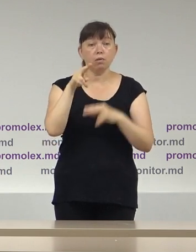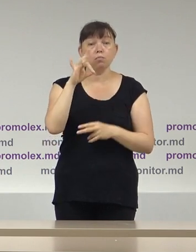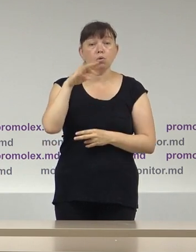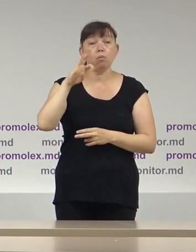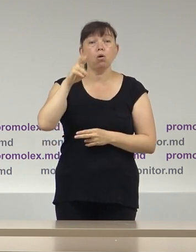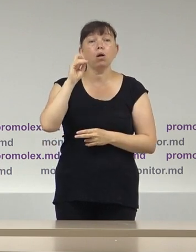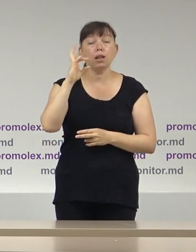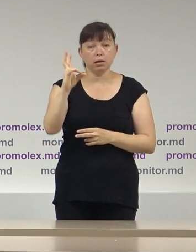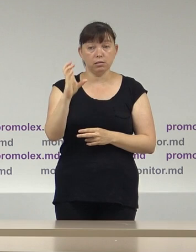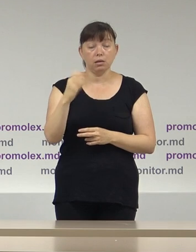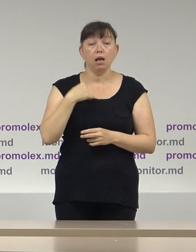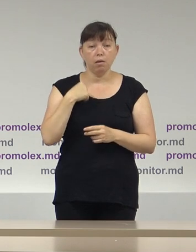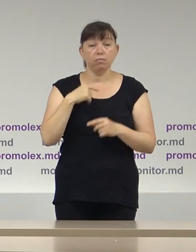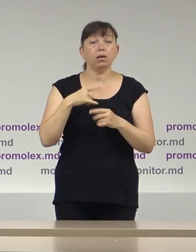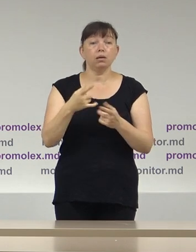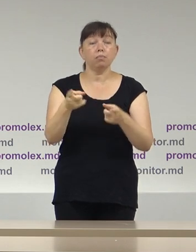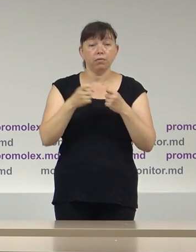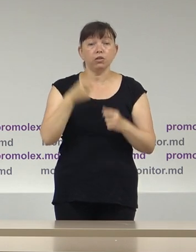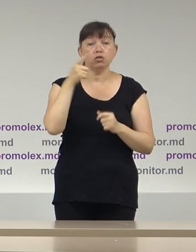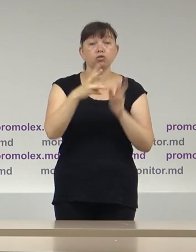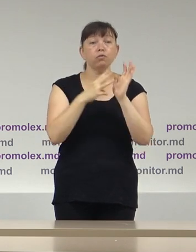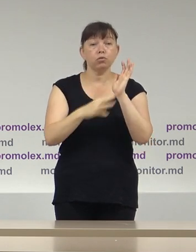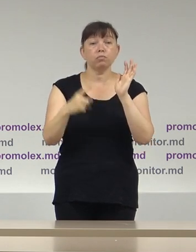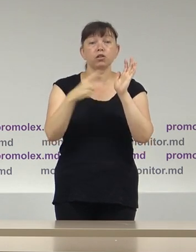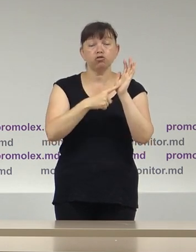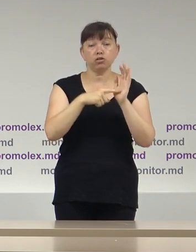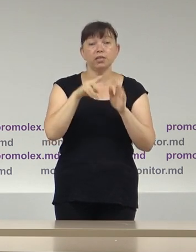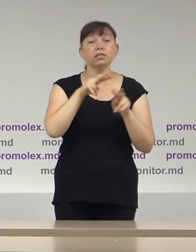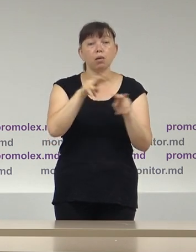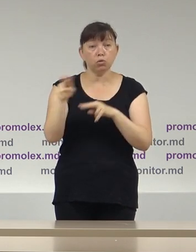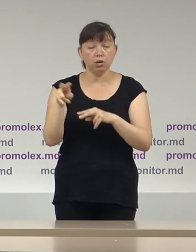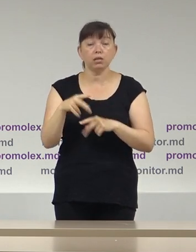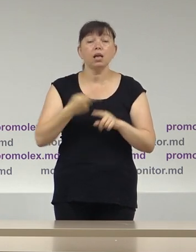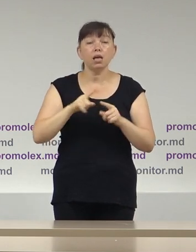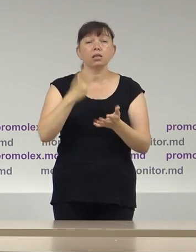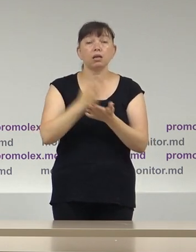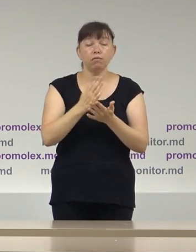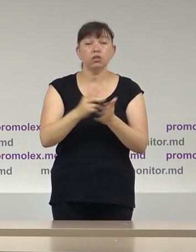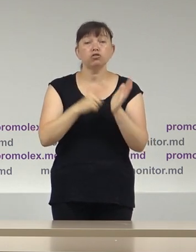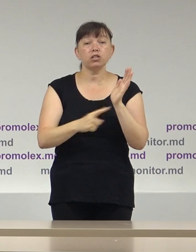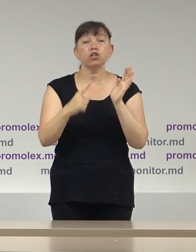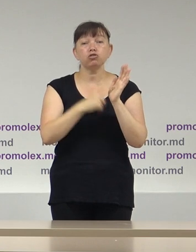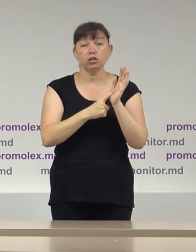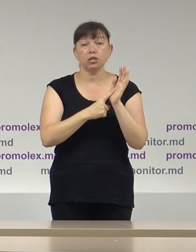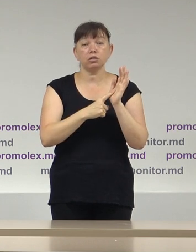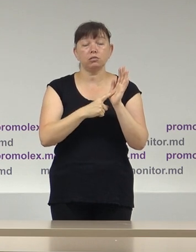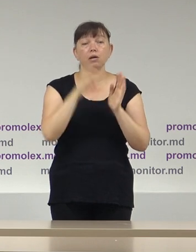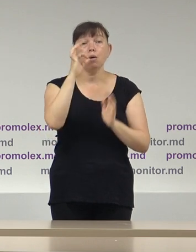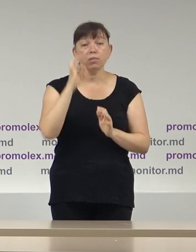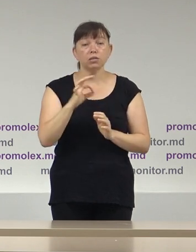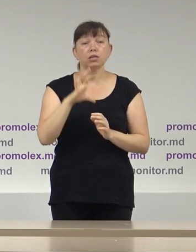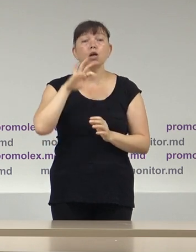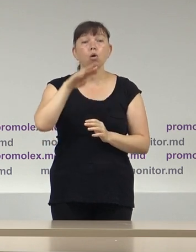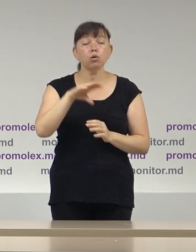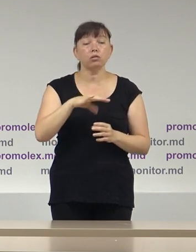preceza că noi am acreditat 1186 de observatori, în ceea ce reprezintă 66% din